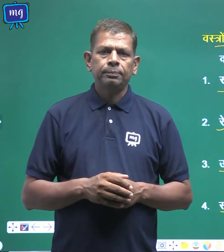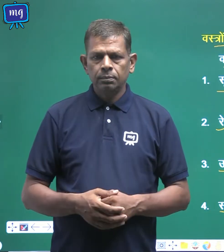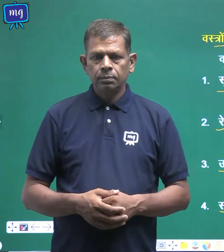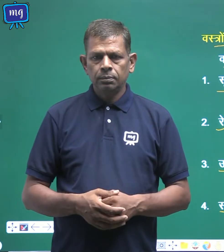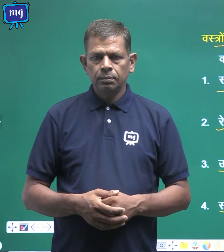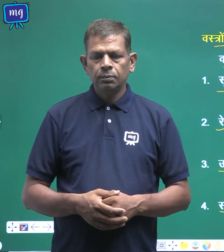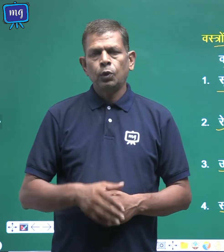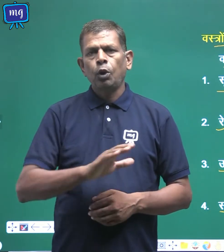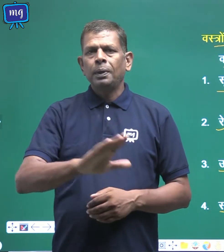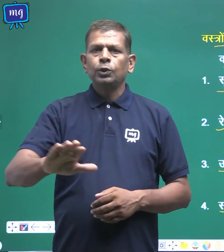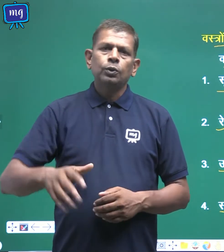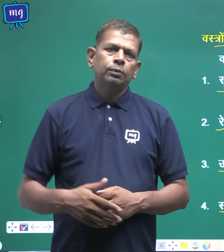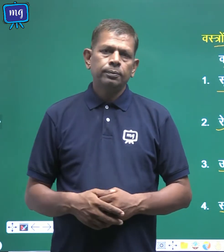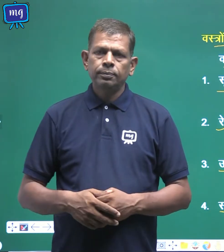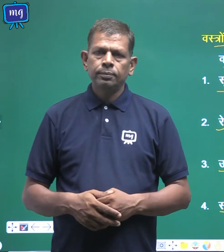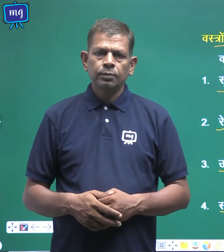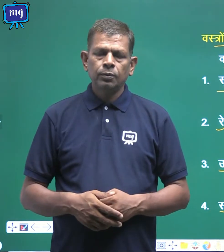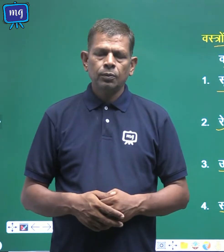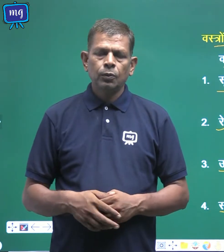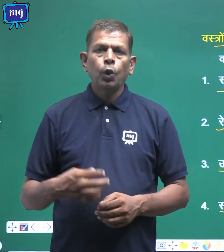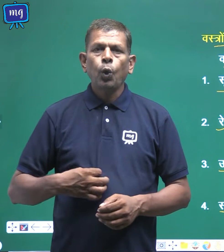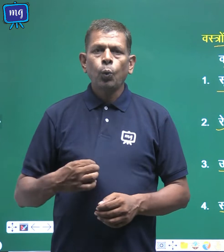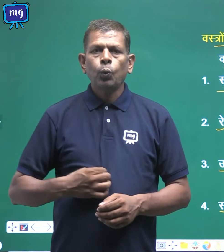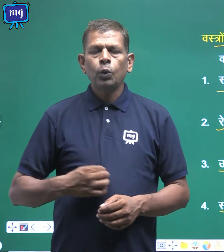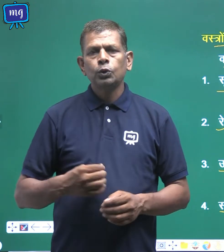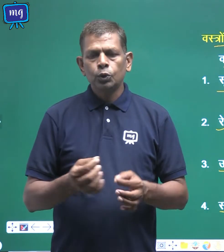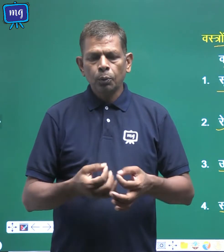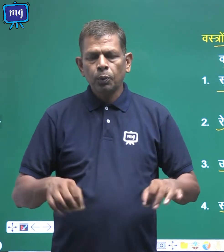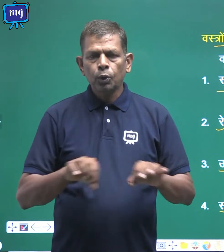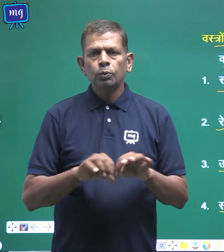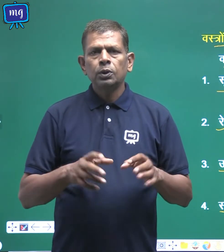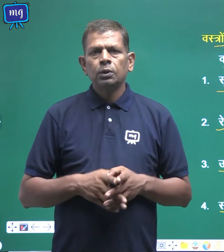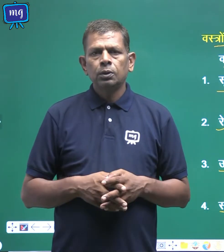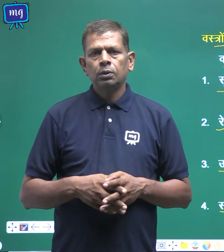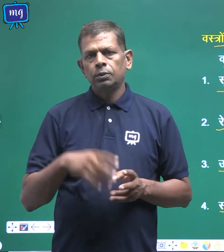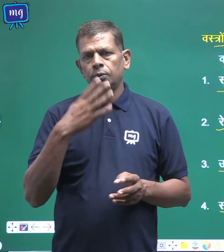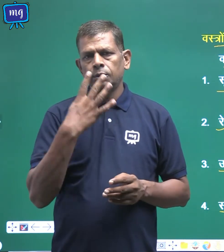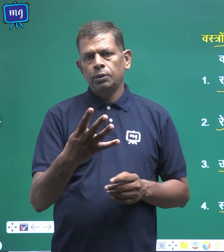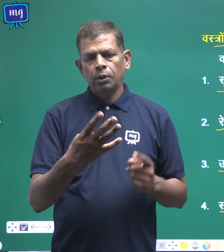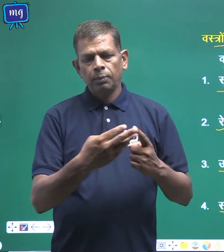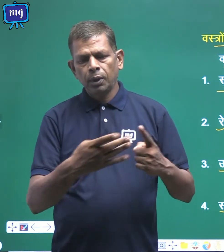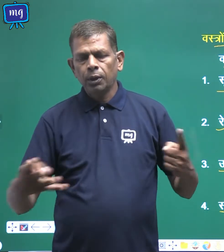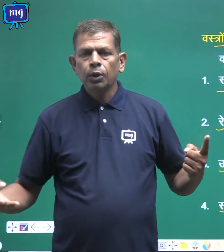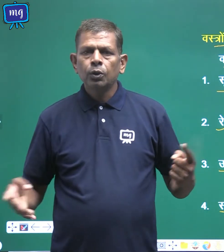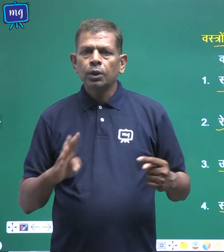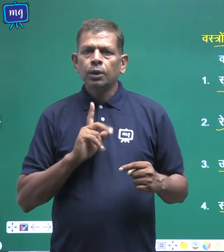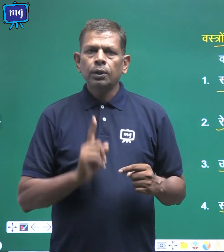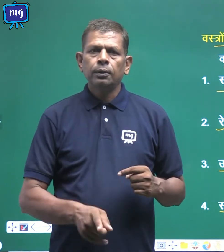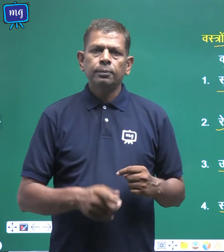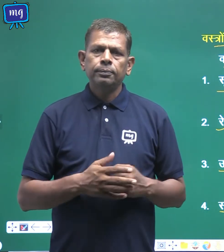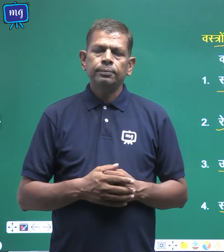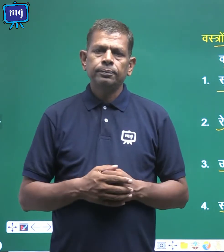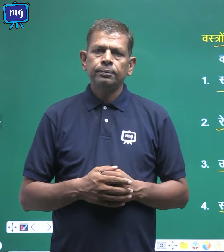तो बच्चो वस्त्र मुख्य रूप से चार प्रकार के होते हैं